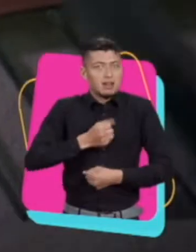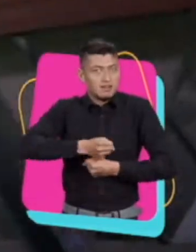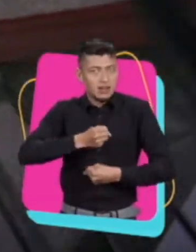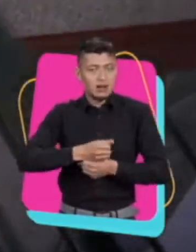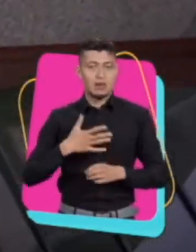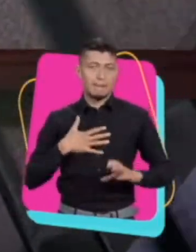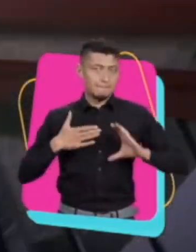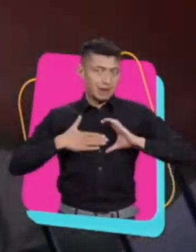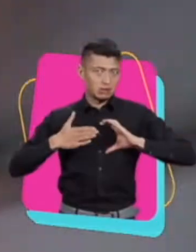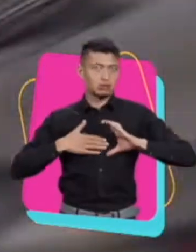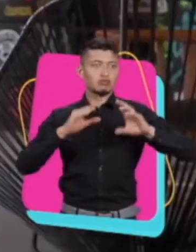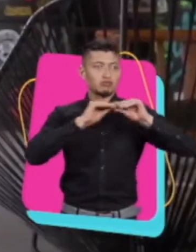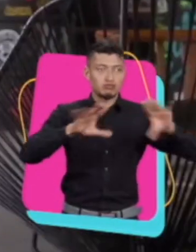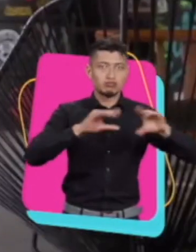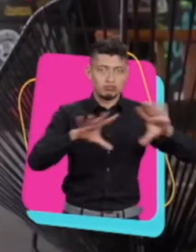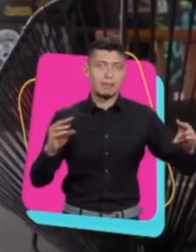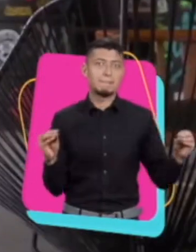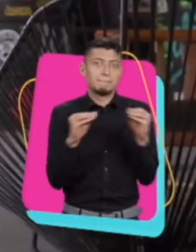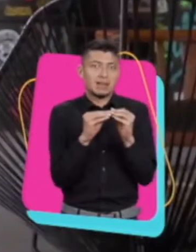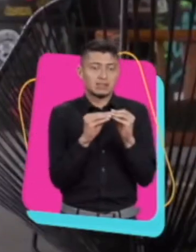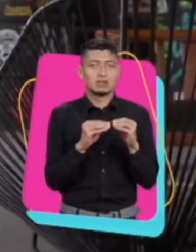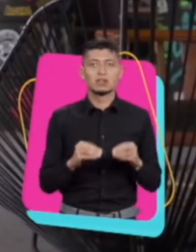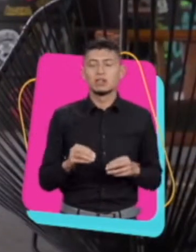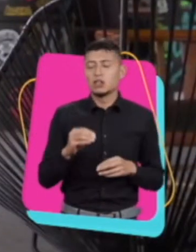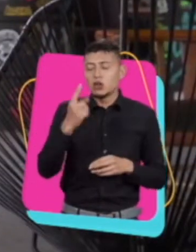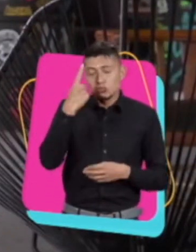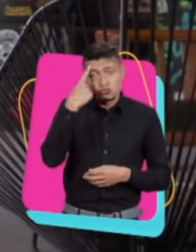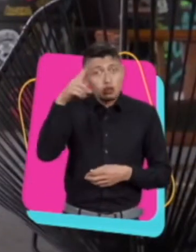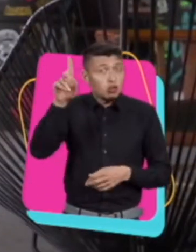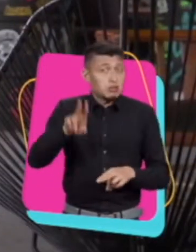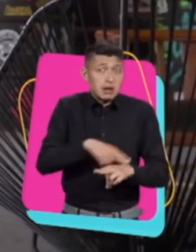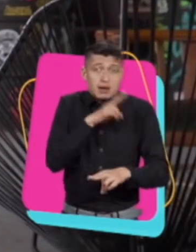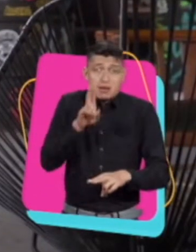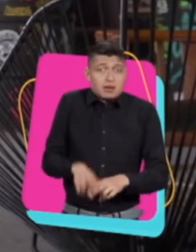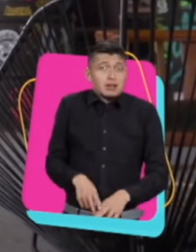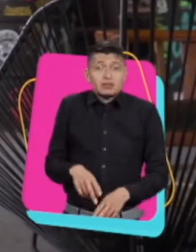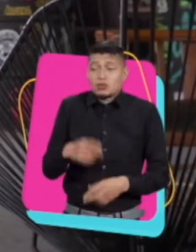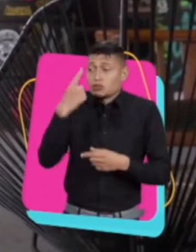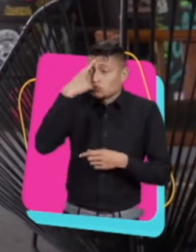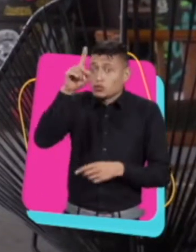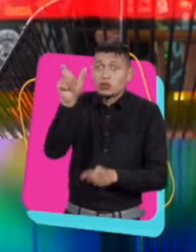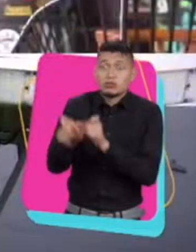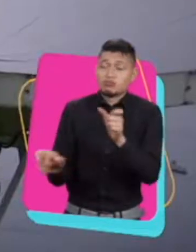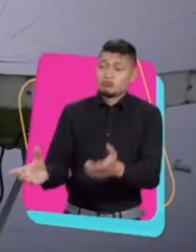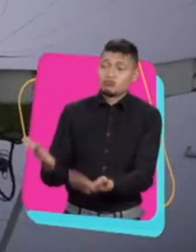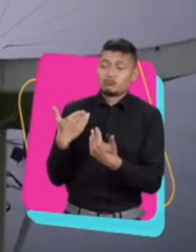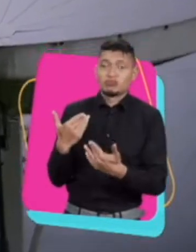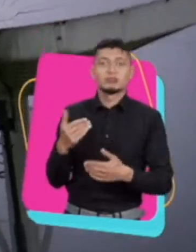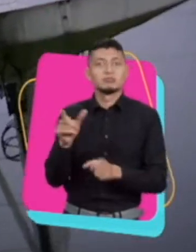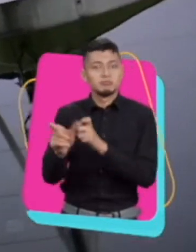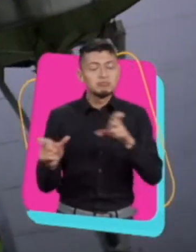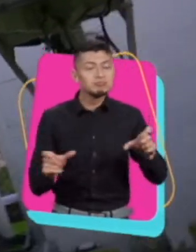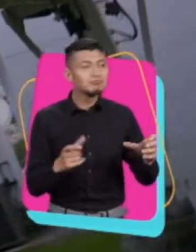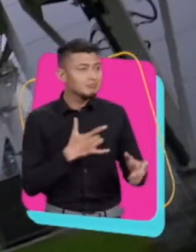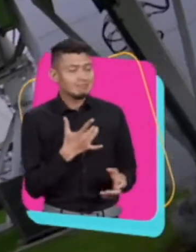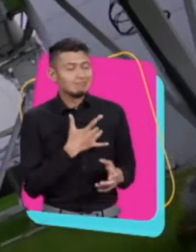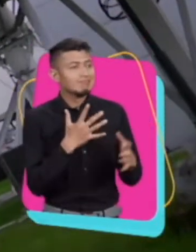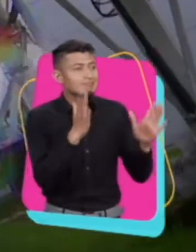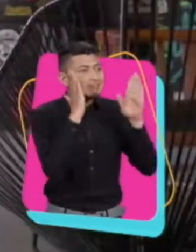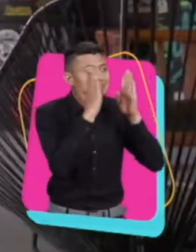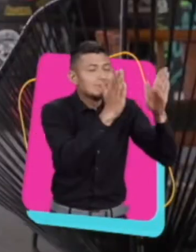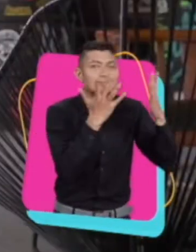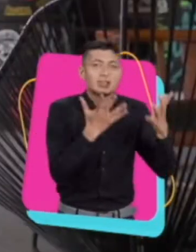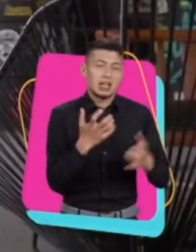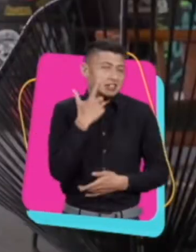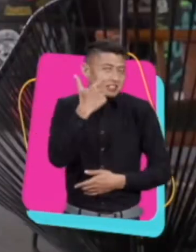mi trabajo, mi vida personal. Y simplemente todo ha sido muy orgánico, todo ha ido pasando y la gente ha sido muy receptiva. Y pues me parece